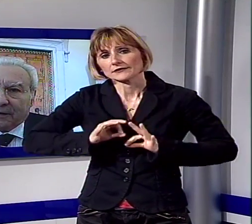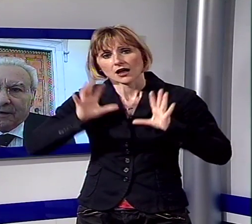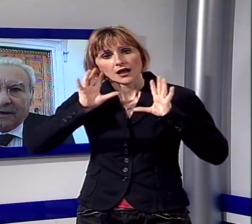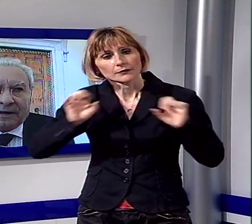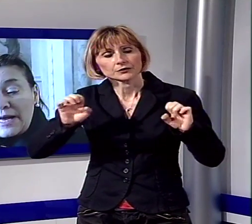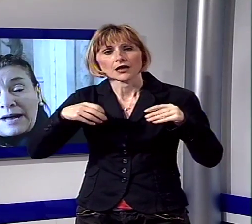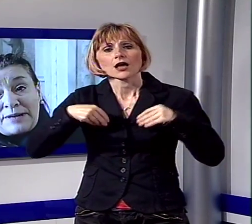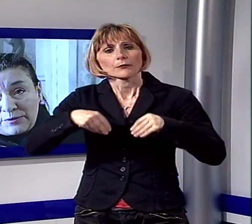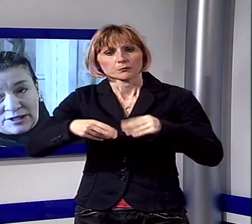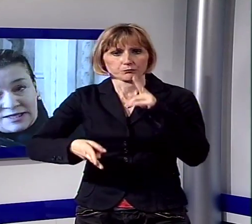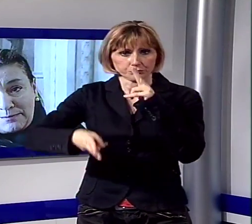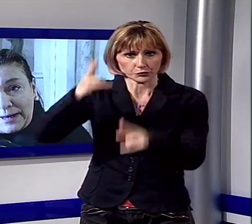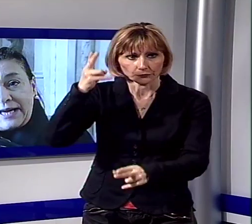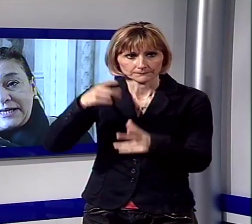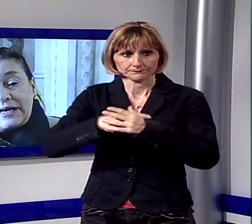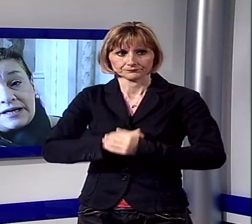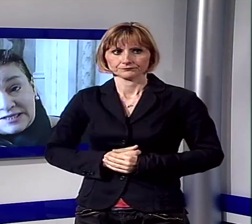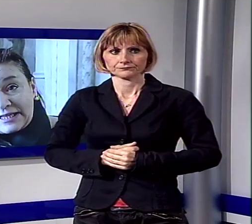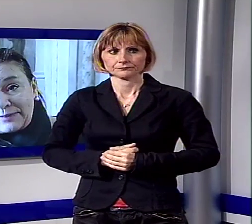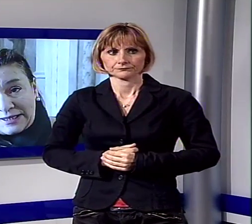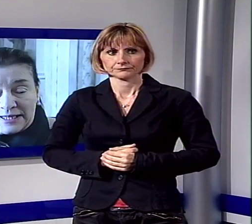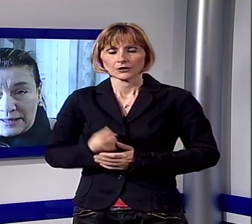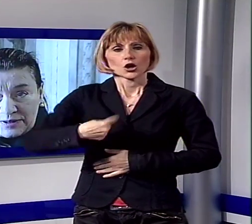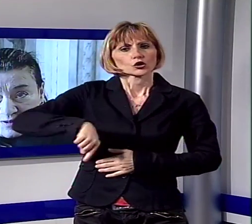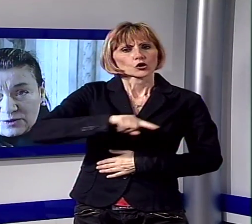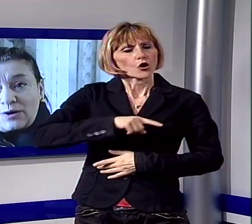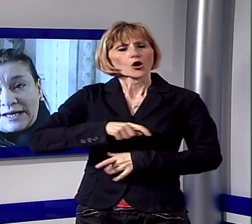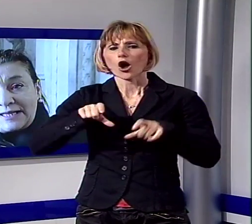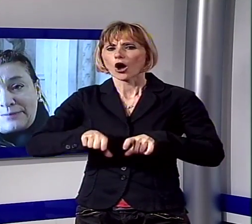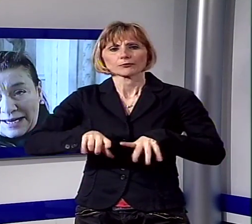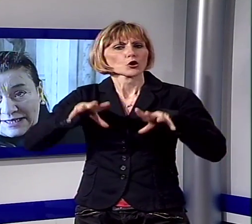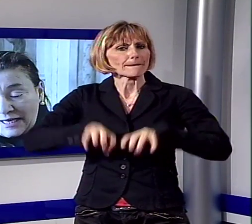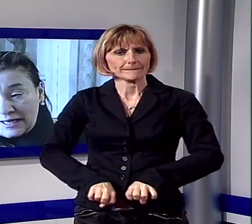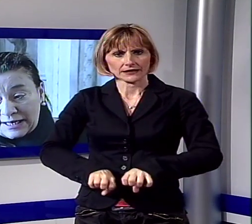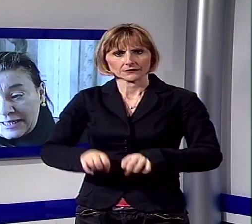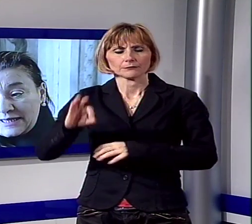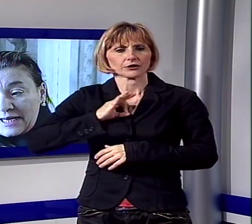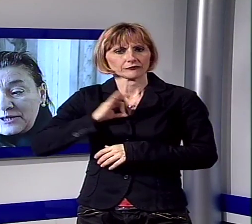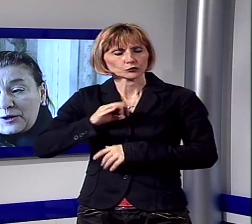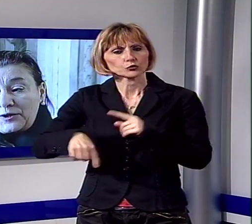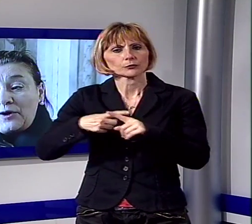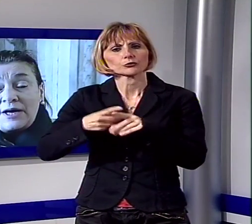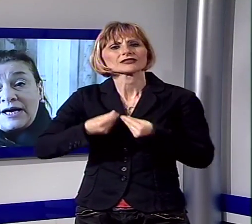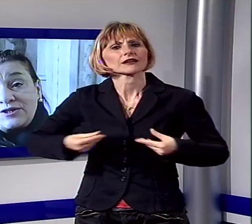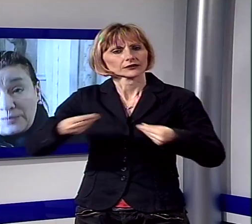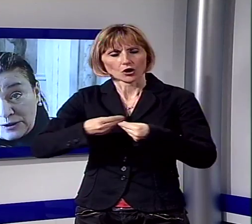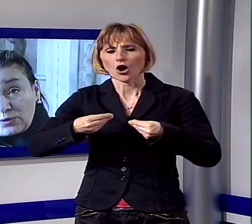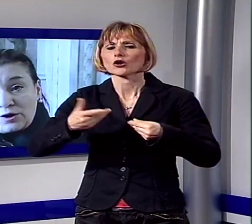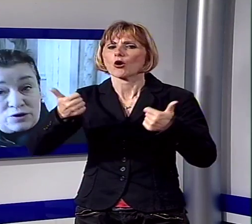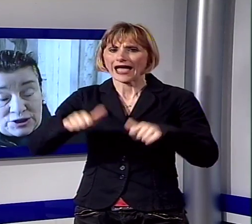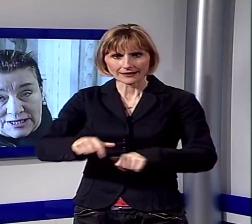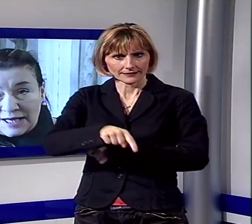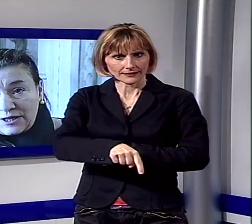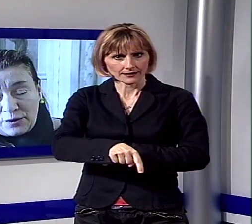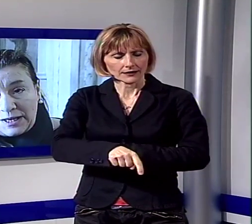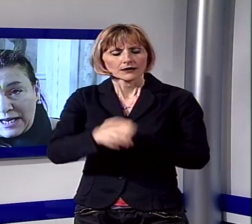presenti. Abbiamo degli impegni sia da parte della prefettura che da parte del territorio e soprattutto